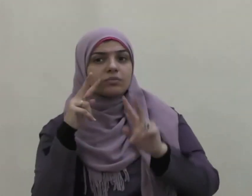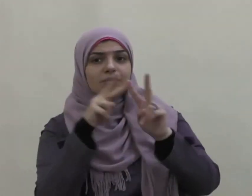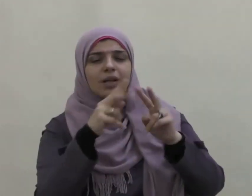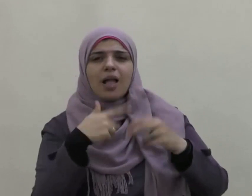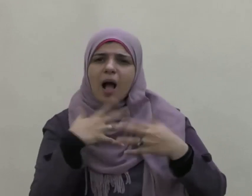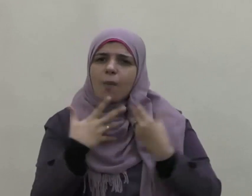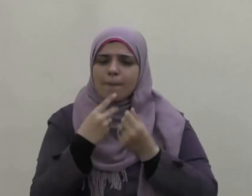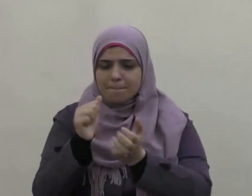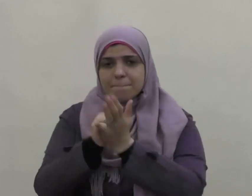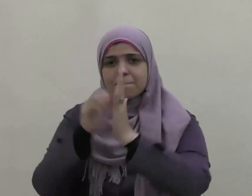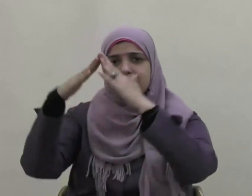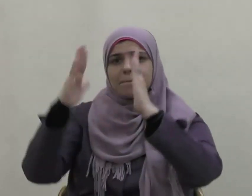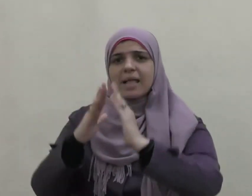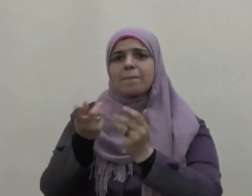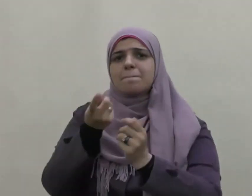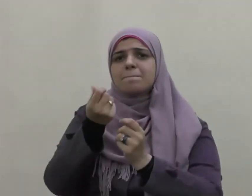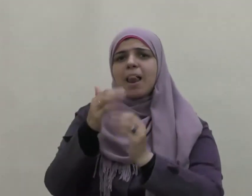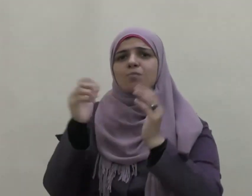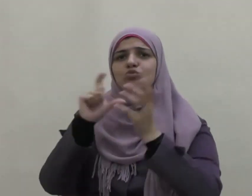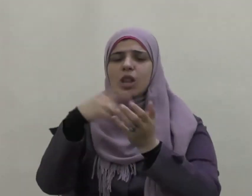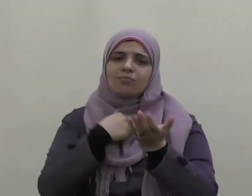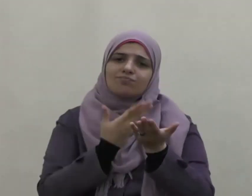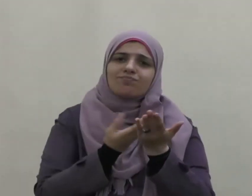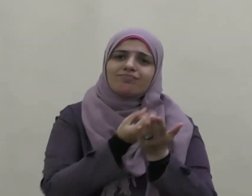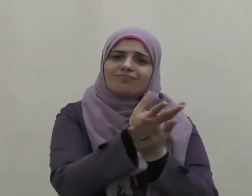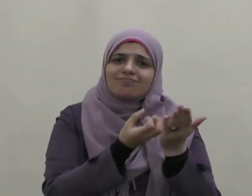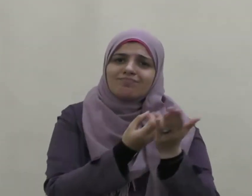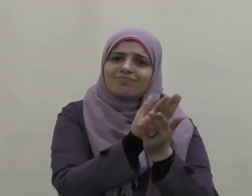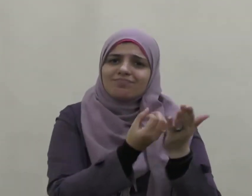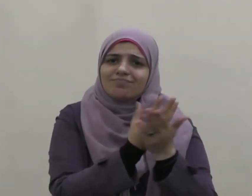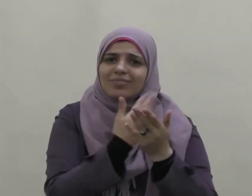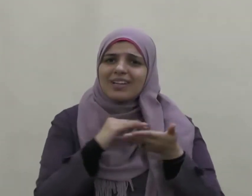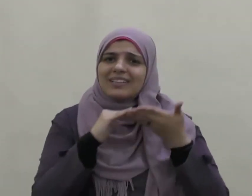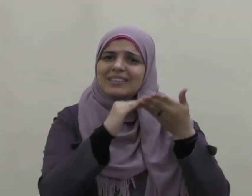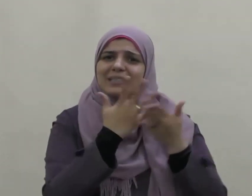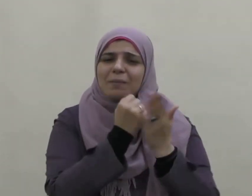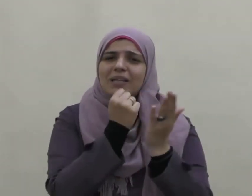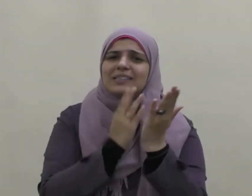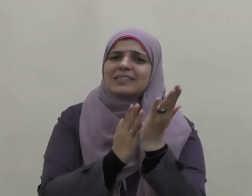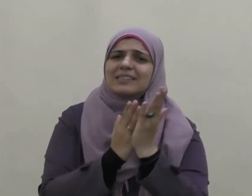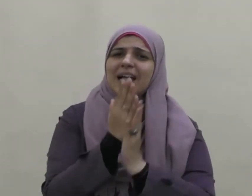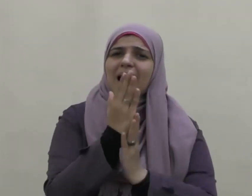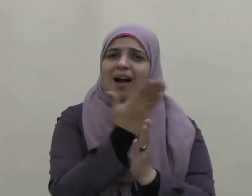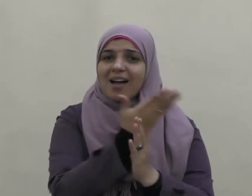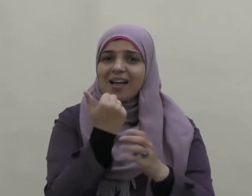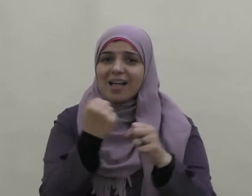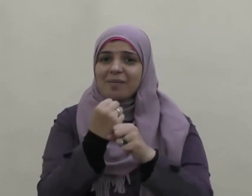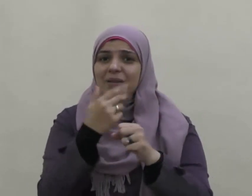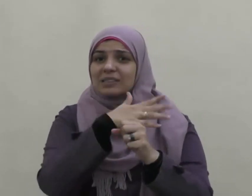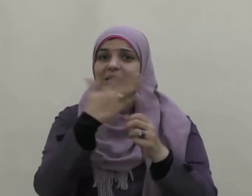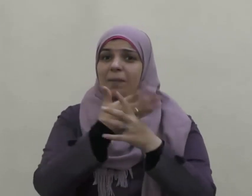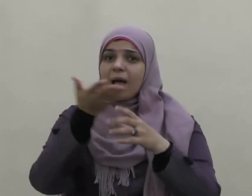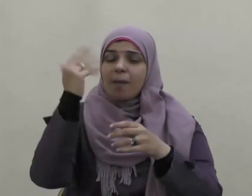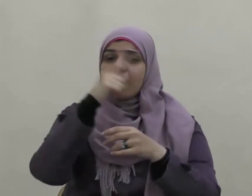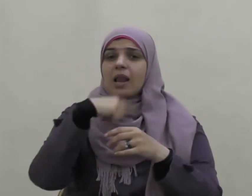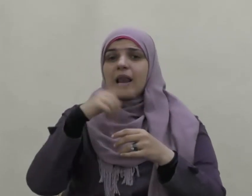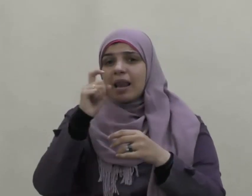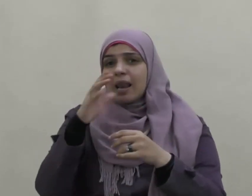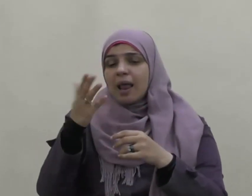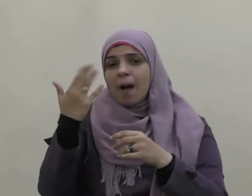مال المسلمين ما يصلحه وهو مقتد في ذلك بما كان من سيدنا عمر